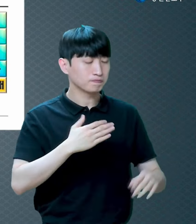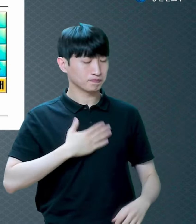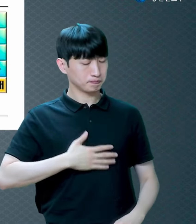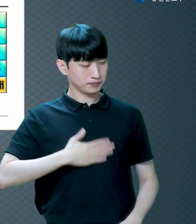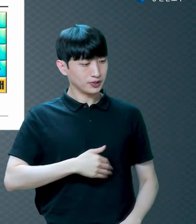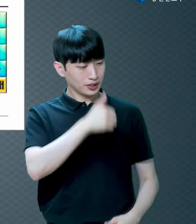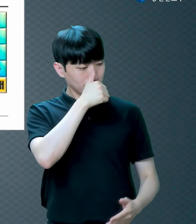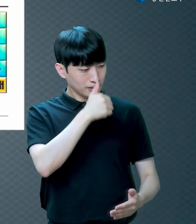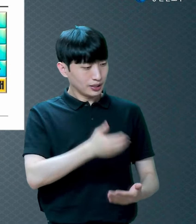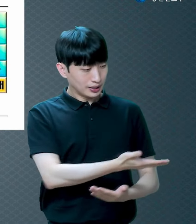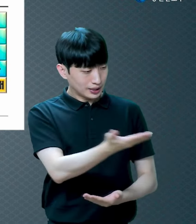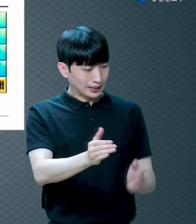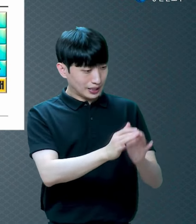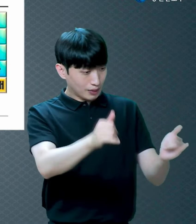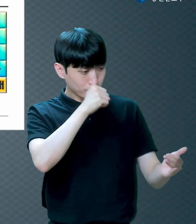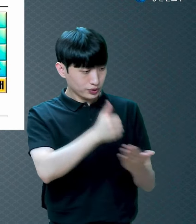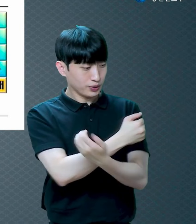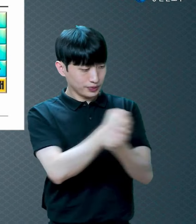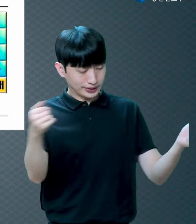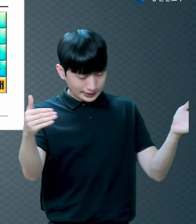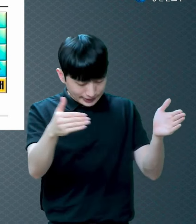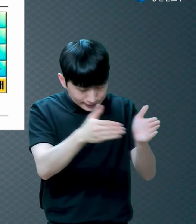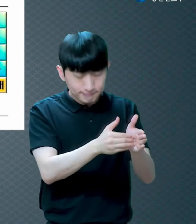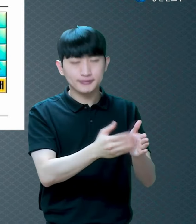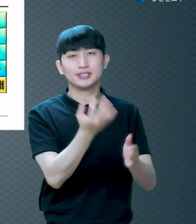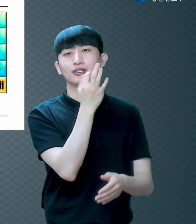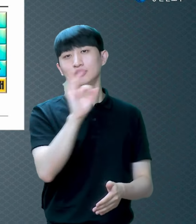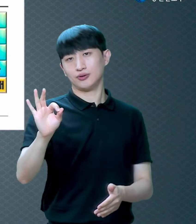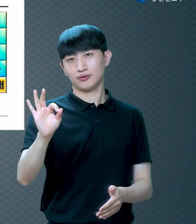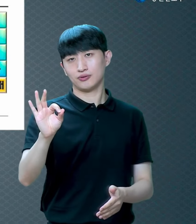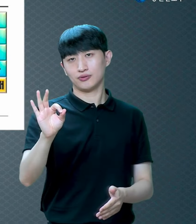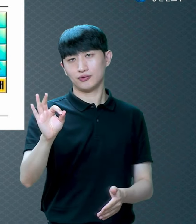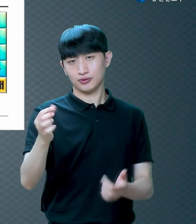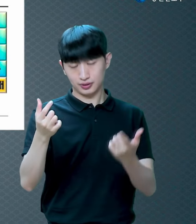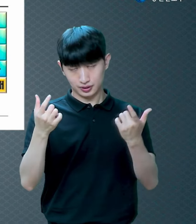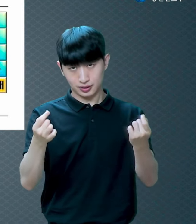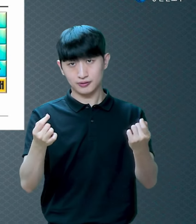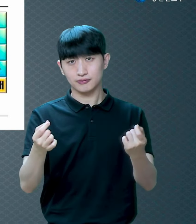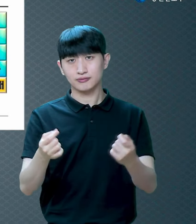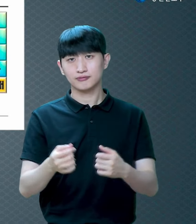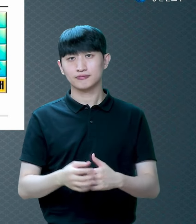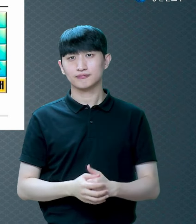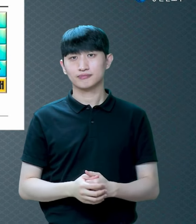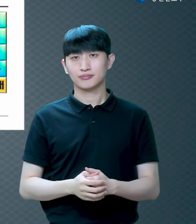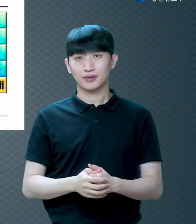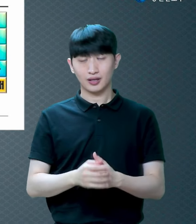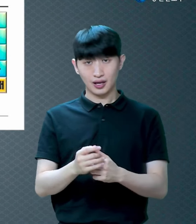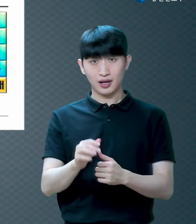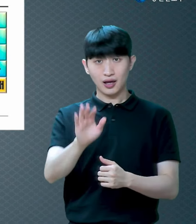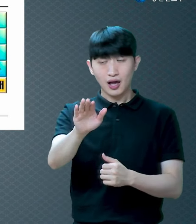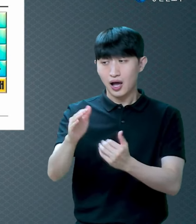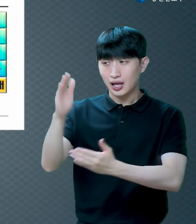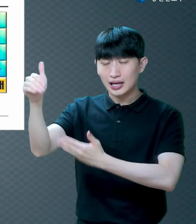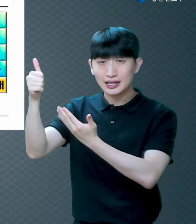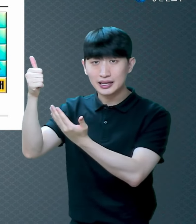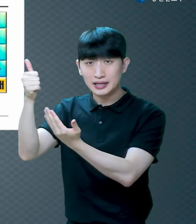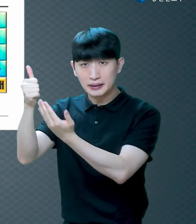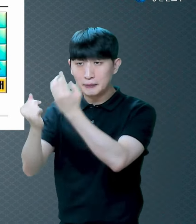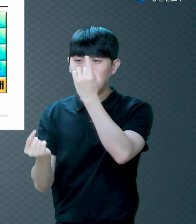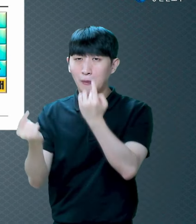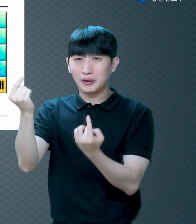하나님보다 누가 더 높아요 하나님보다 높은 존재가 어디 있어요 그러니까